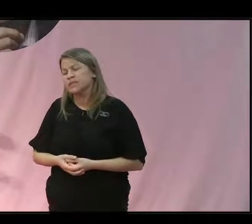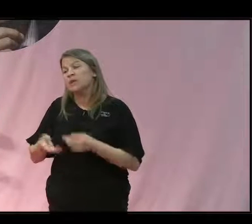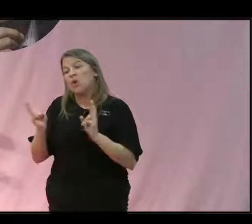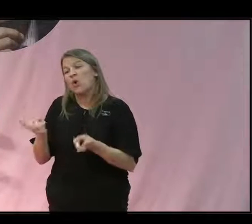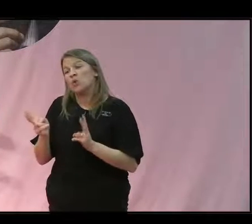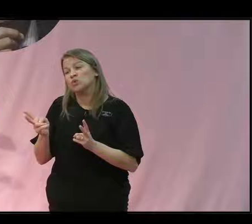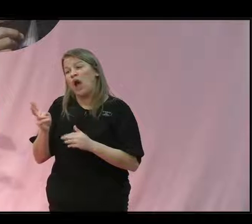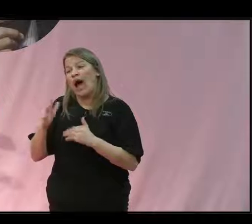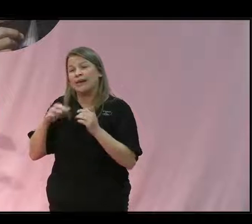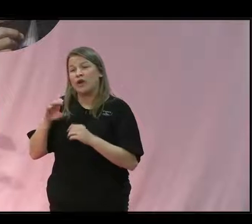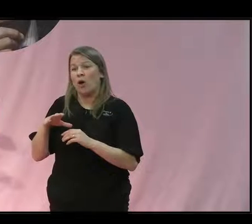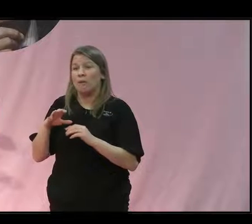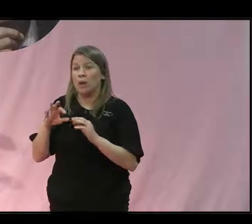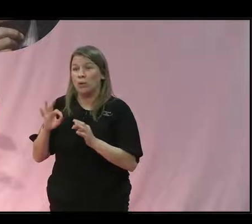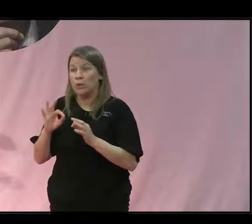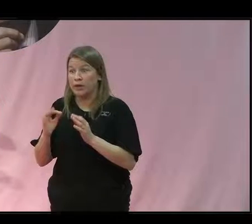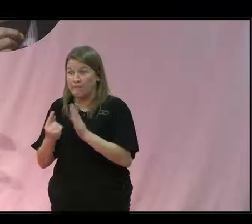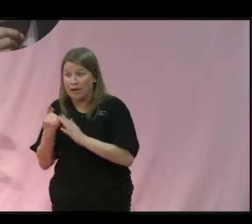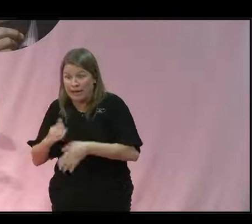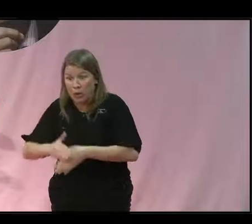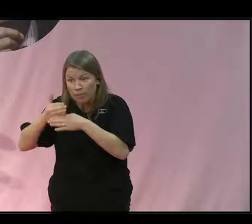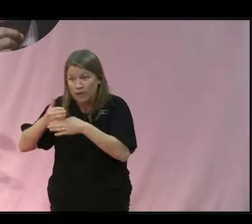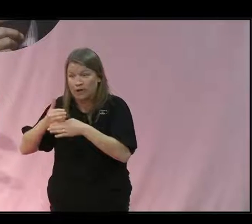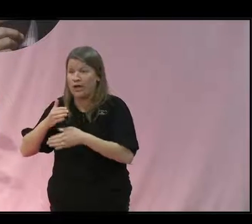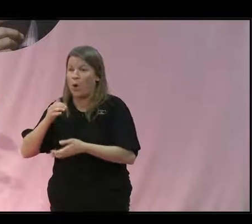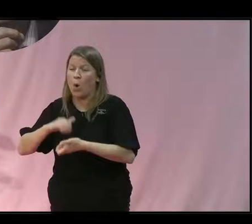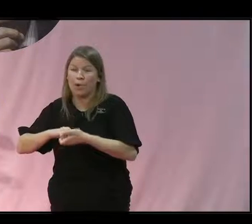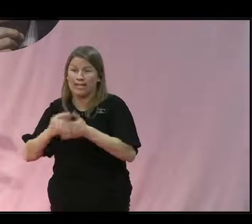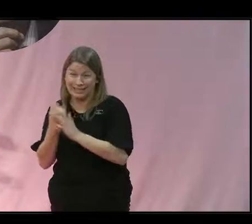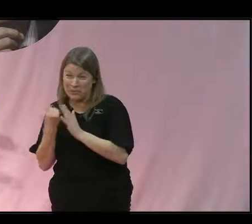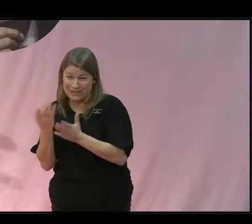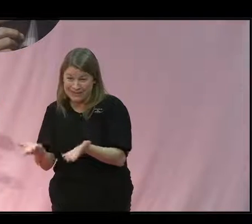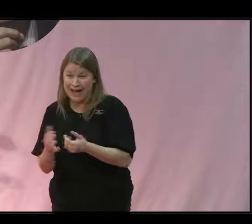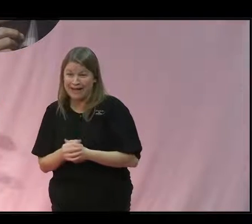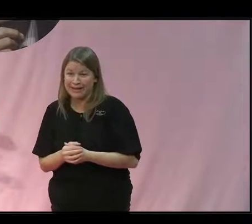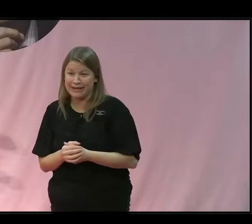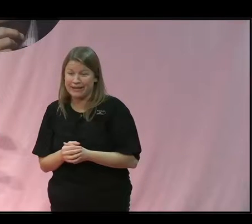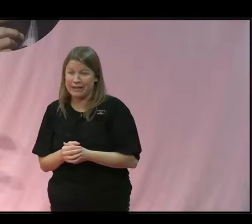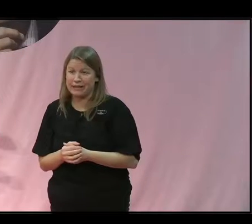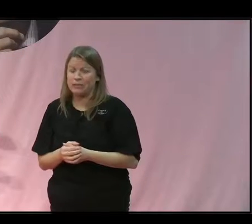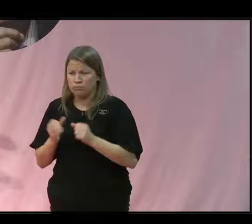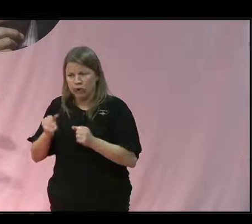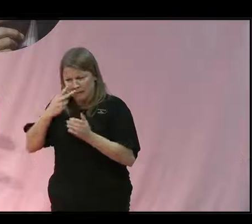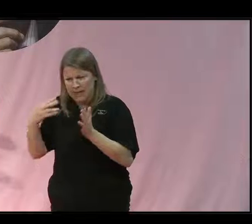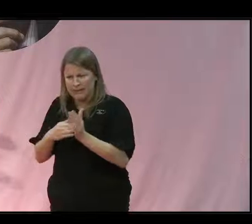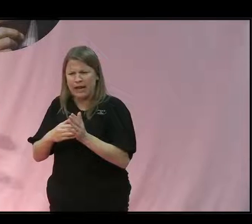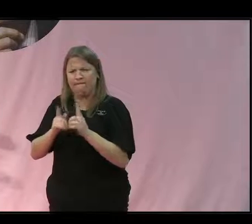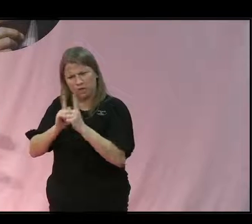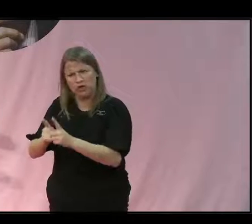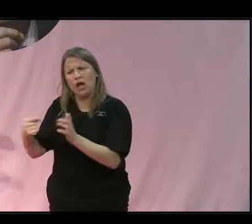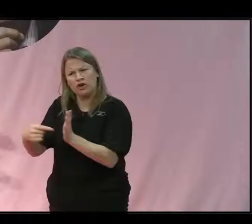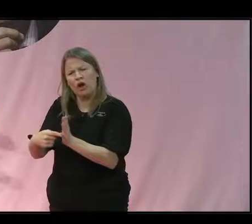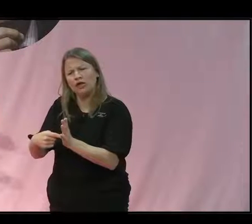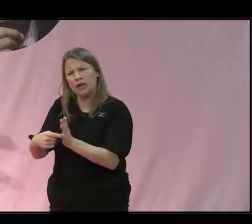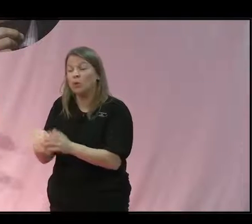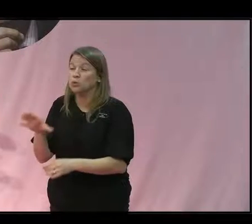också om kapacitetsuppbyggnad då och resurser för att kunna se till att lagar efterlevs. Så där tänker jag, där kan ju